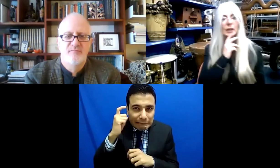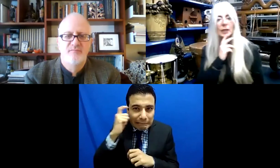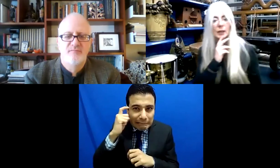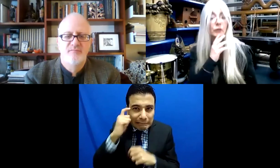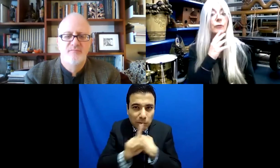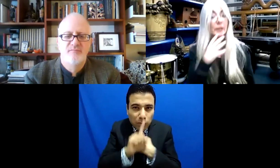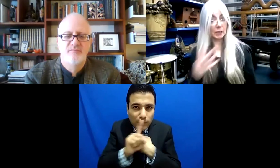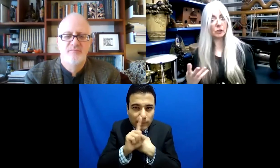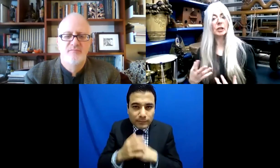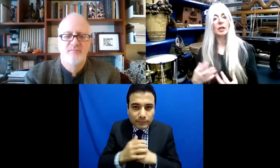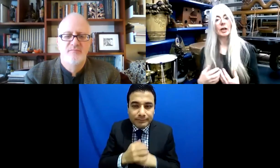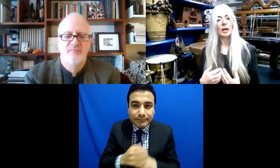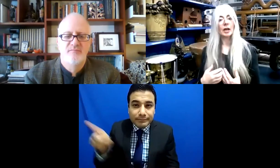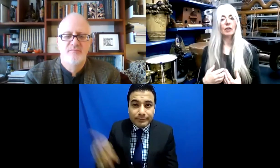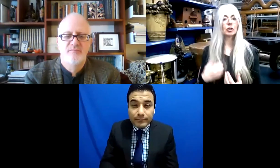del habla.